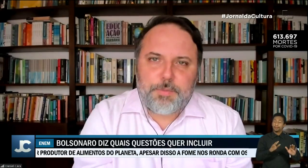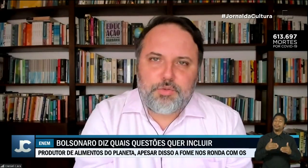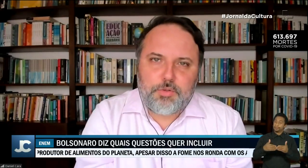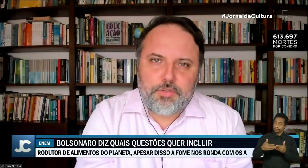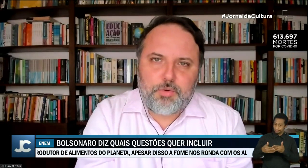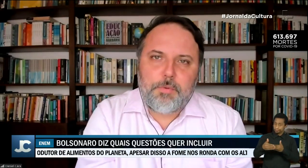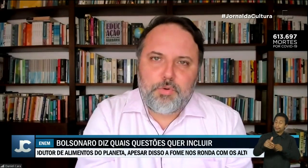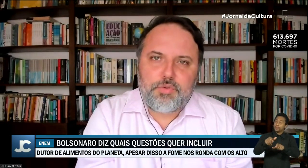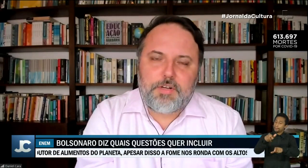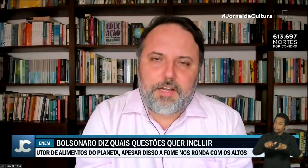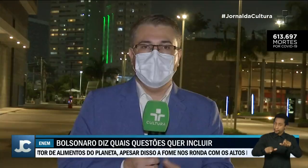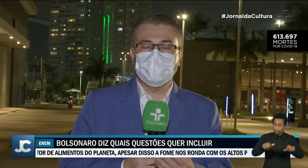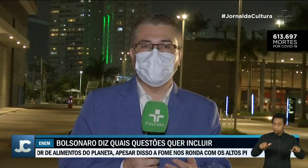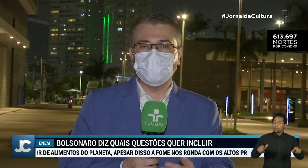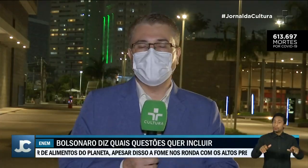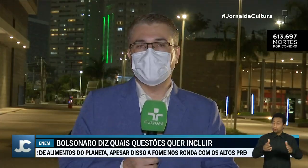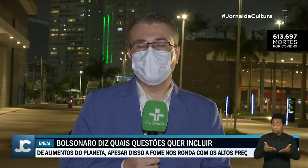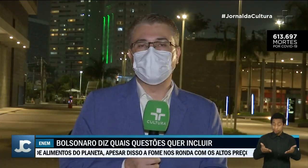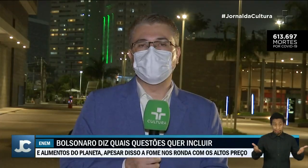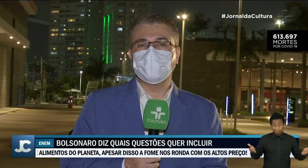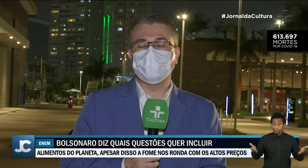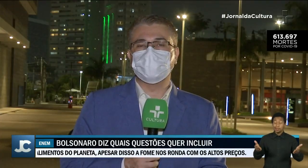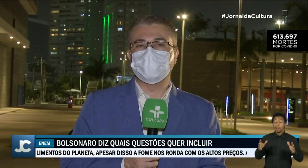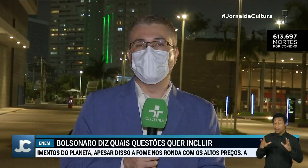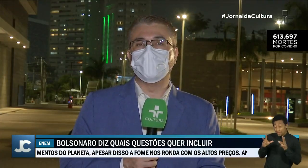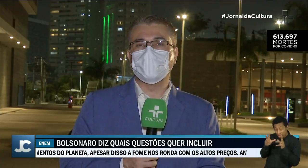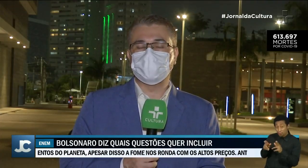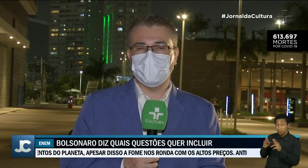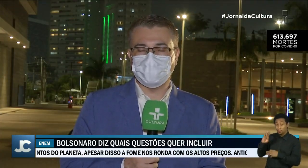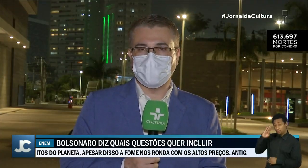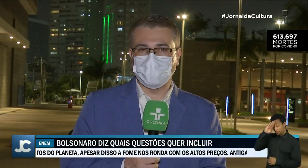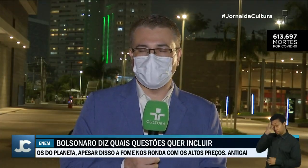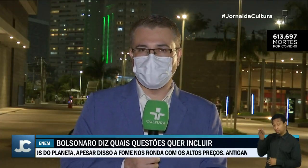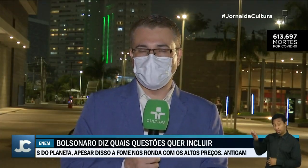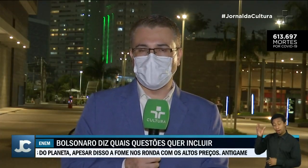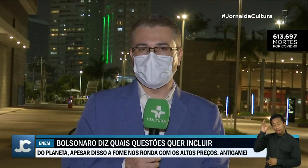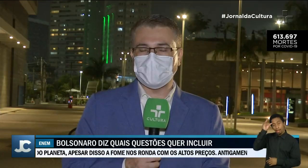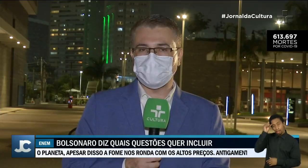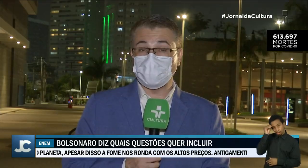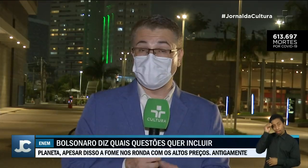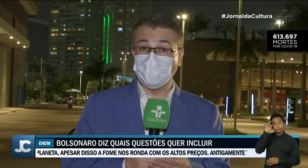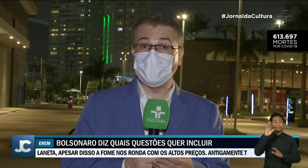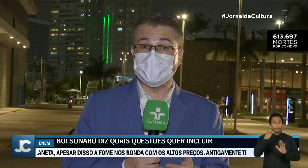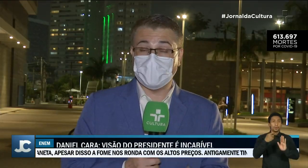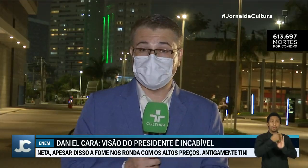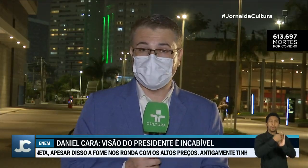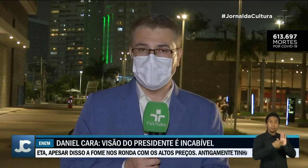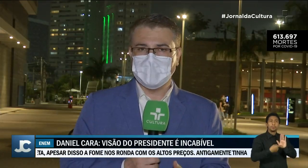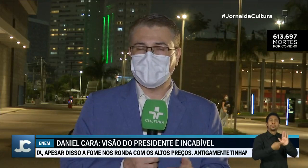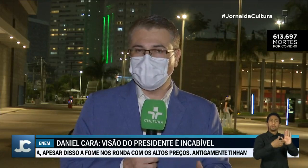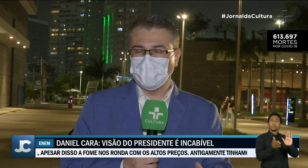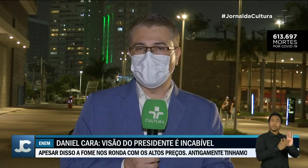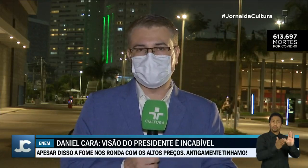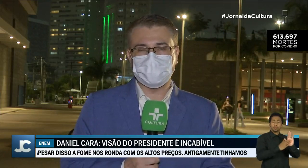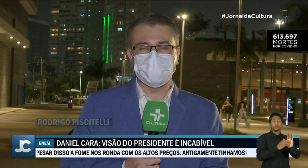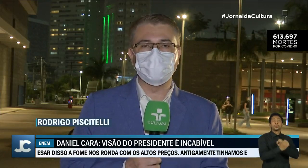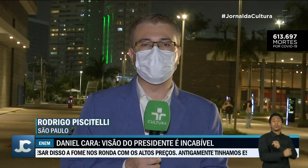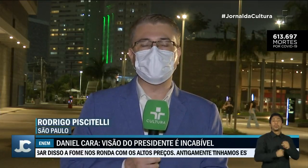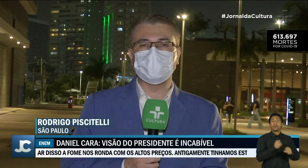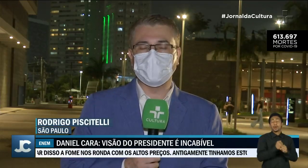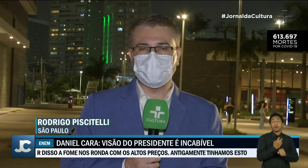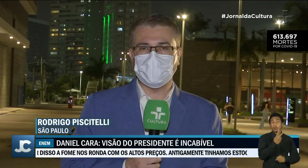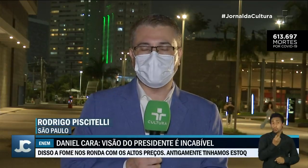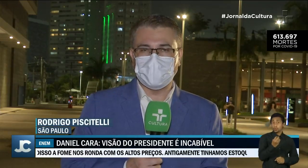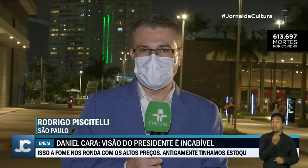ter muitas pessoas como Bolsonaro. Em sua fala, Bolsonaro citou um projeto aprovado pelo Congresso em 2013, que anulou a